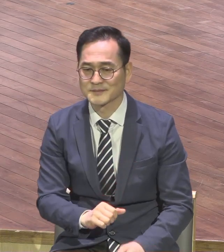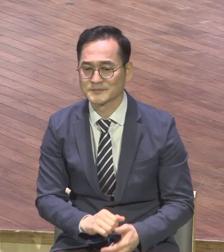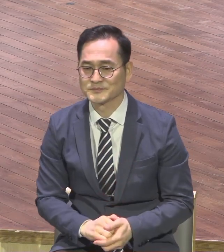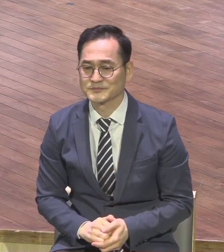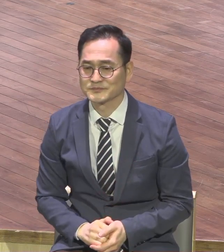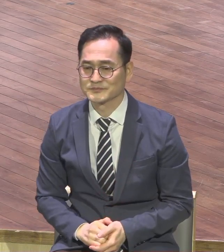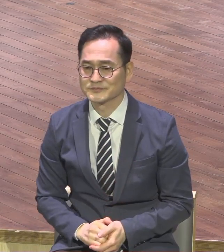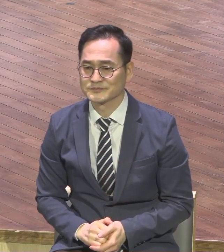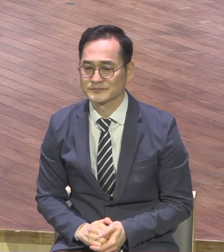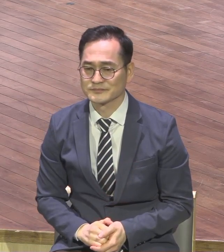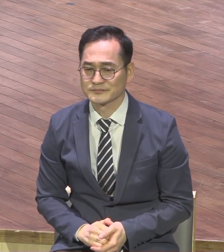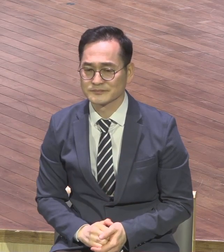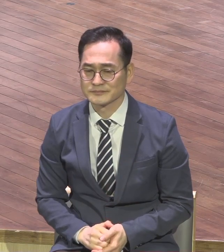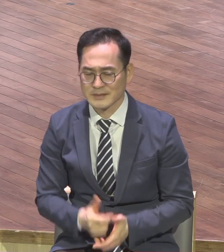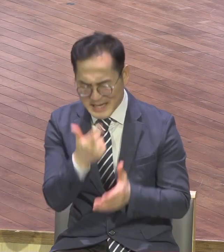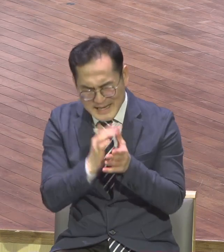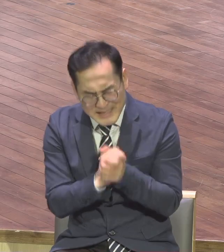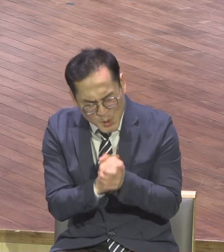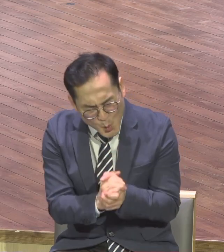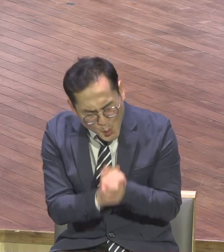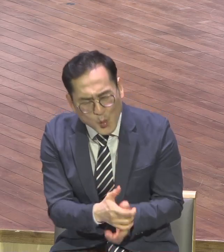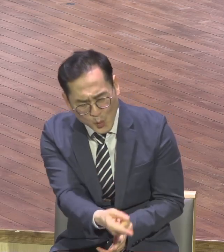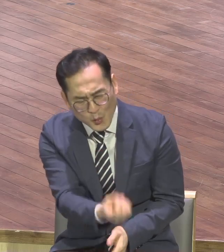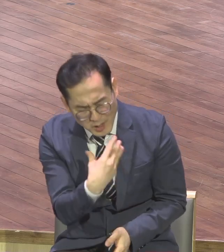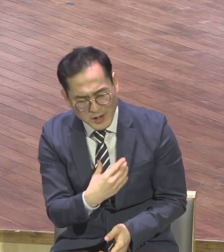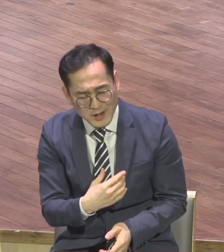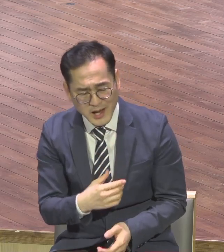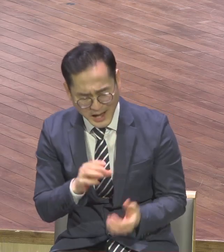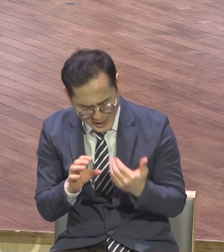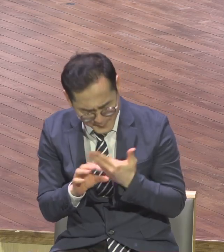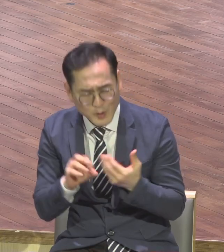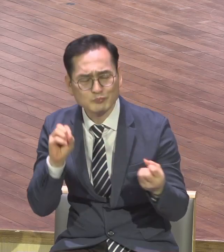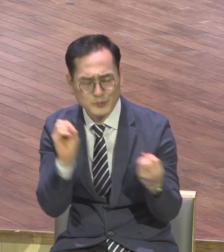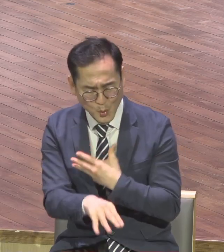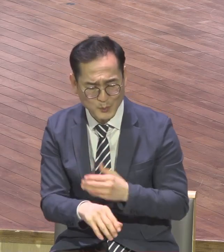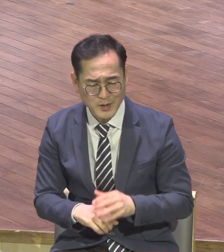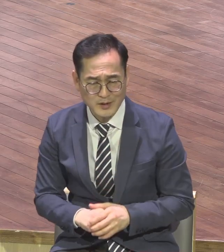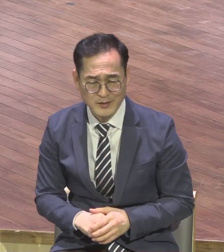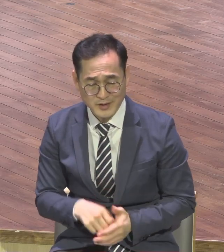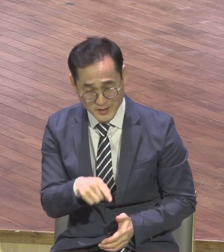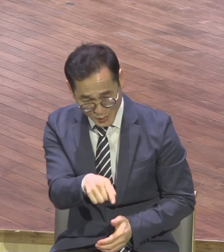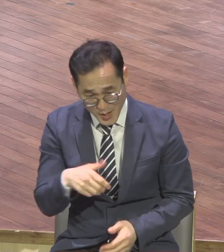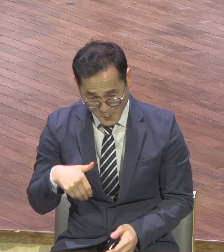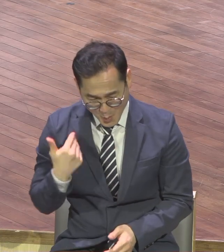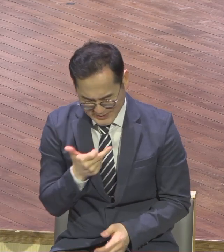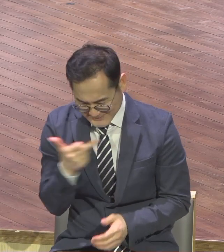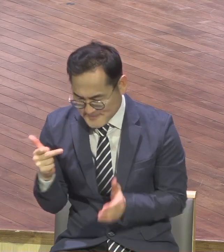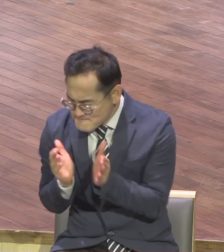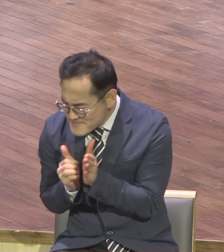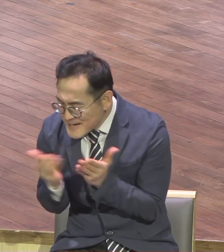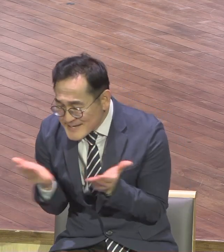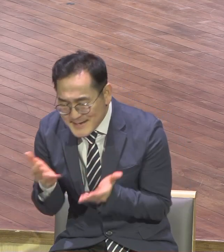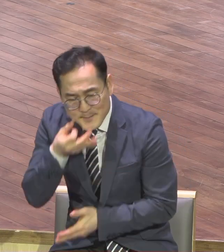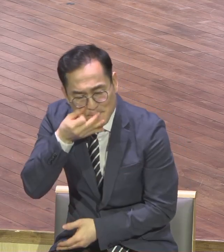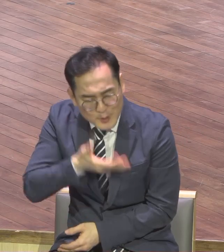그렇게 부르지면 내가 내게 응답하겠고 너가 알지 못하는 크고 은밀한 일을 내가 보여주겠다